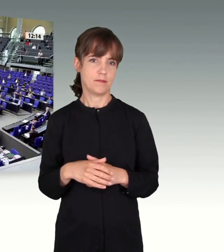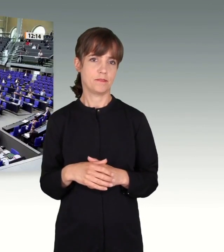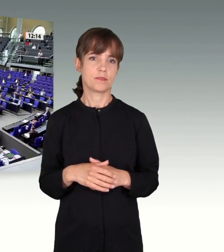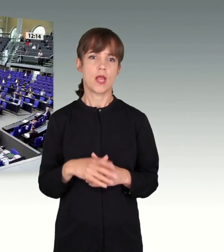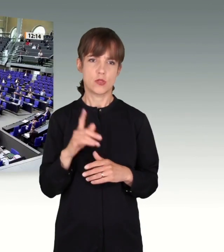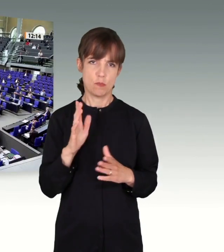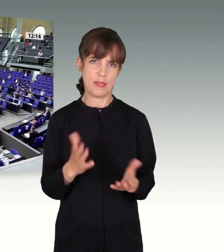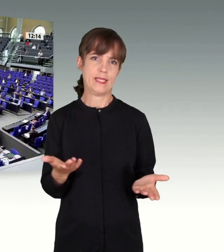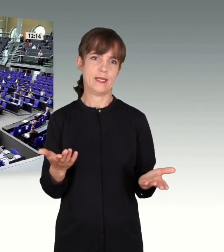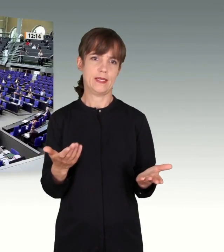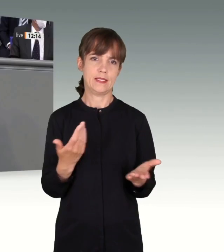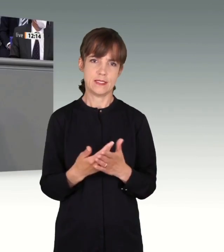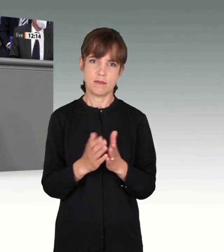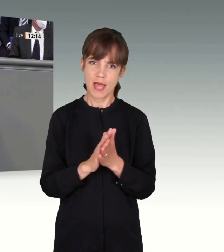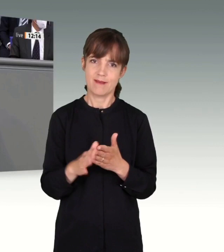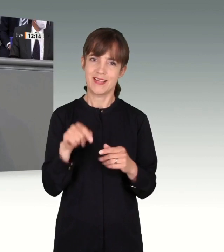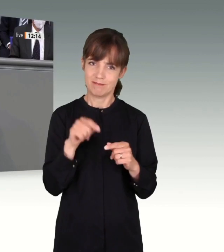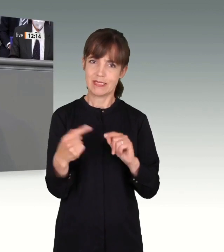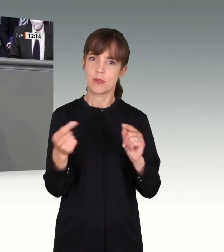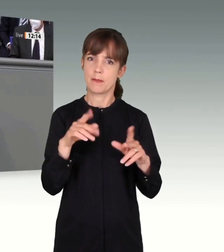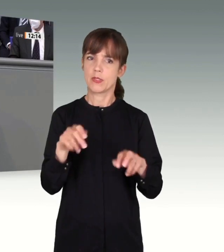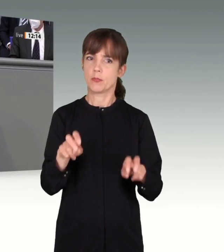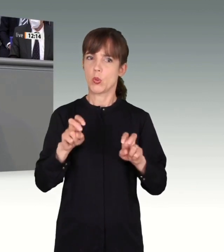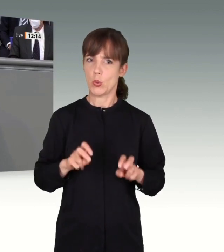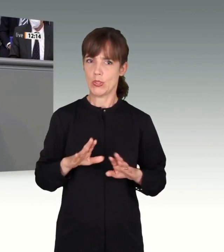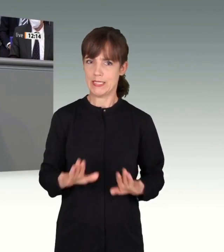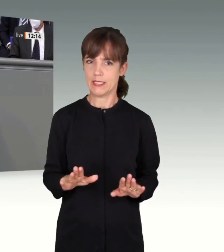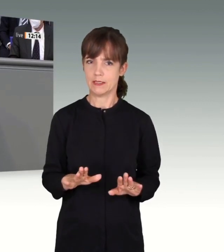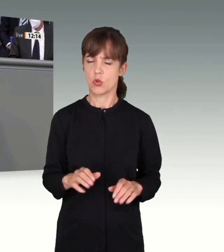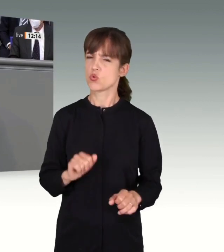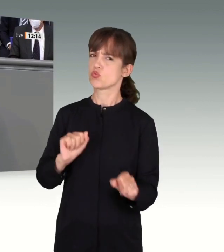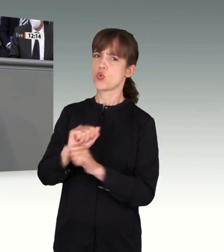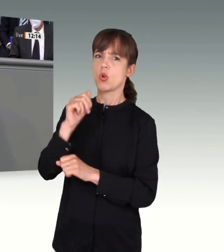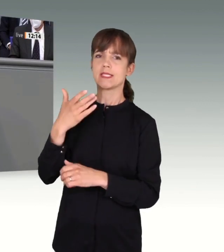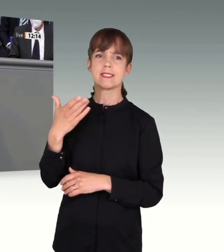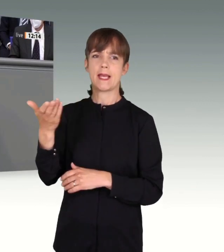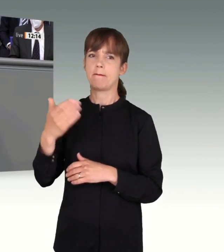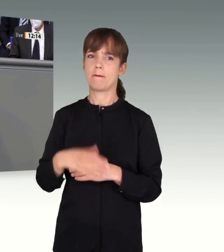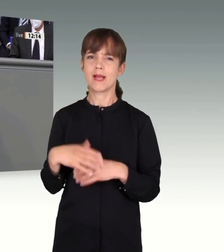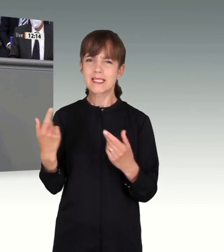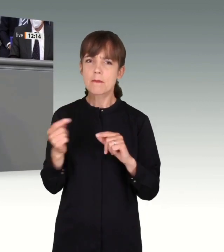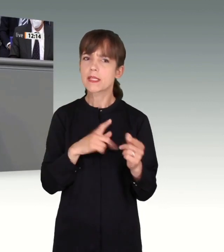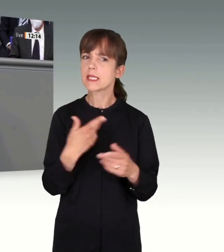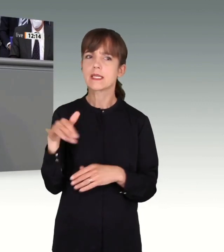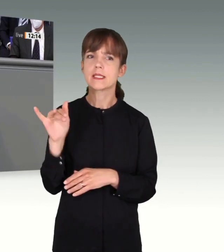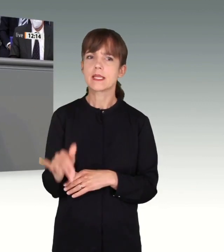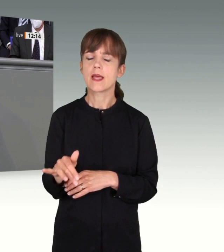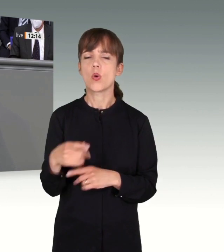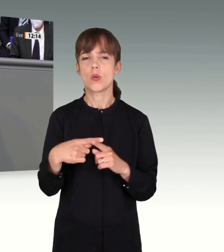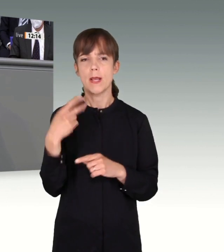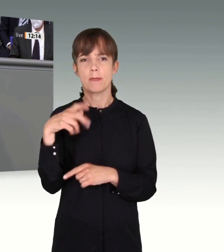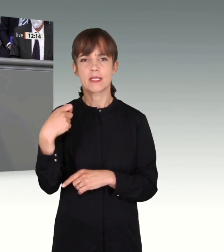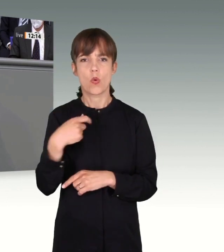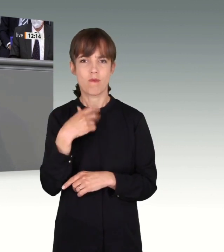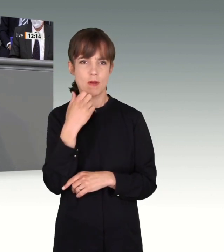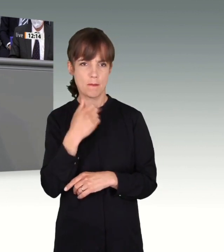heute nicht da sind. Herr Präsident, ich hoffe, Sie sind in meiner Redezeit etwas nachsichtig, weil die Uhr lief gerade weiter. Schauen wir auf die Arbeit im